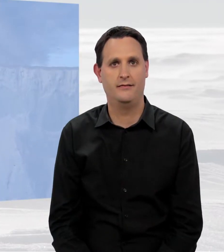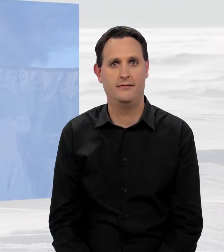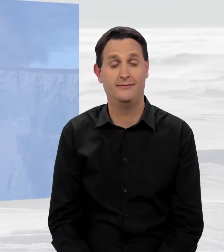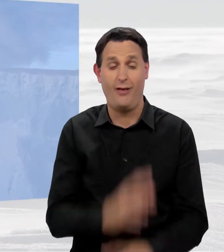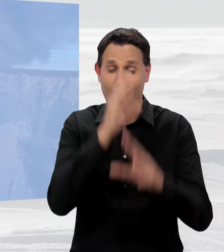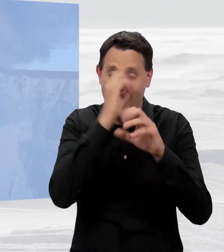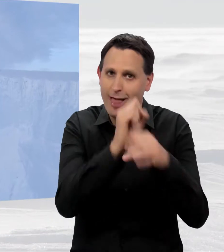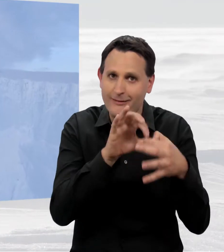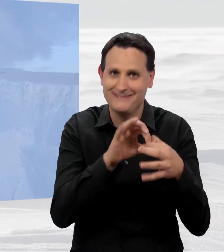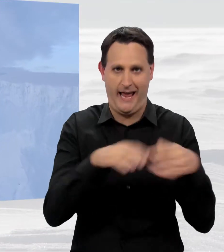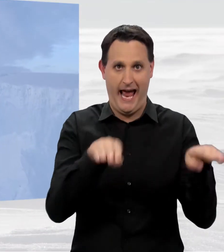Für das Eis.